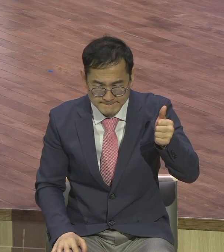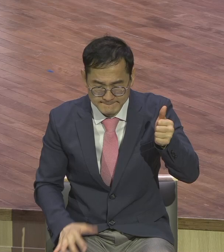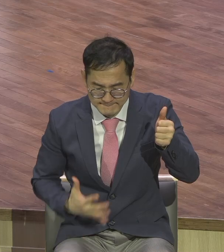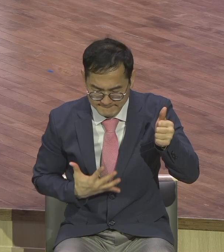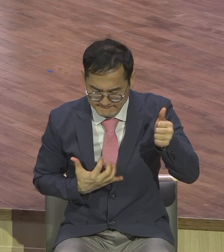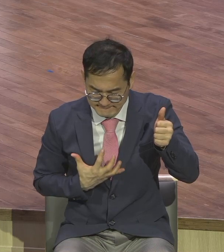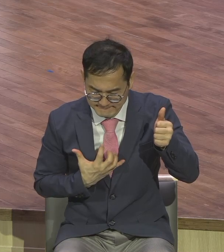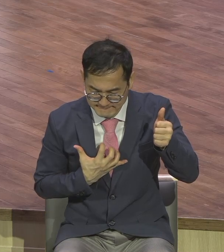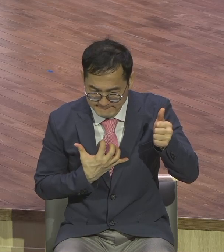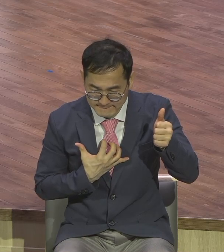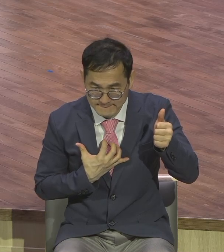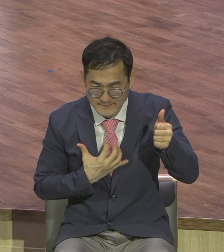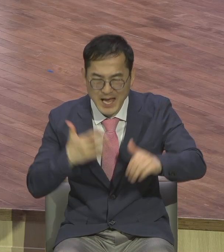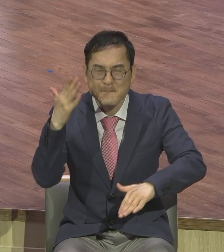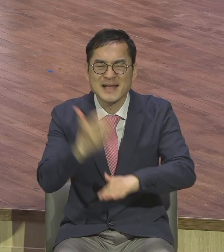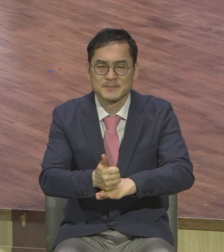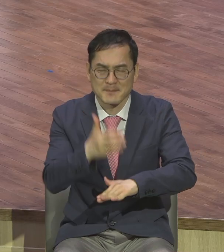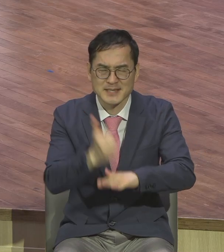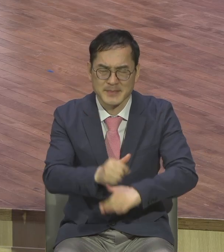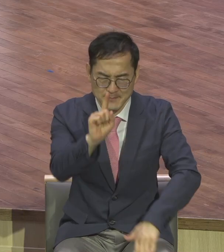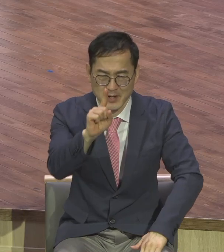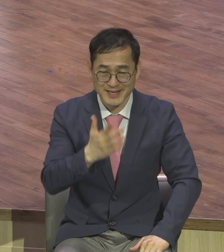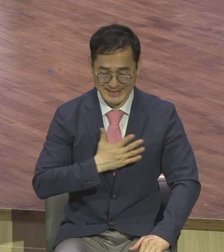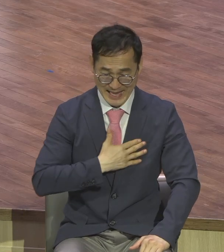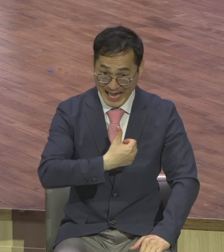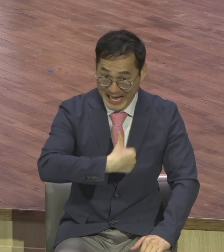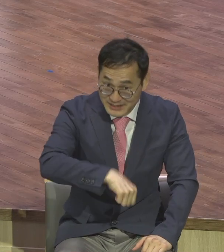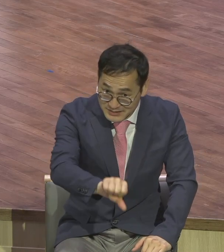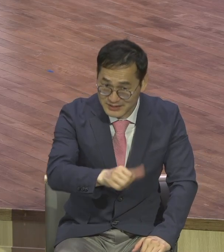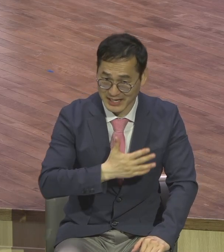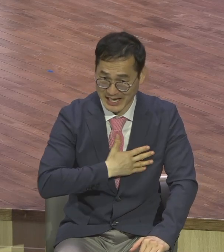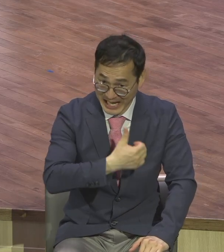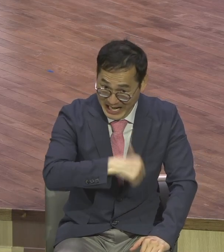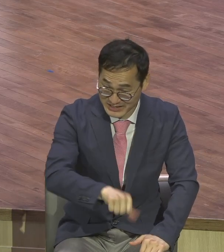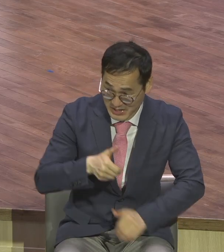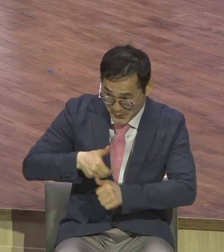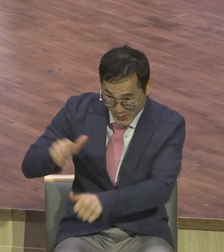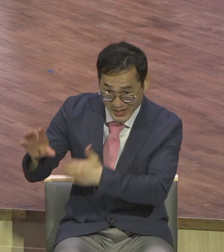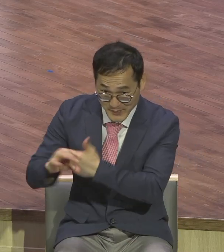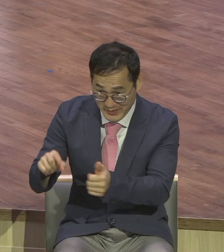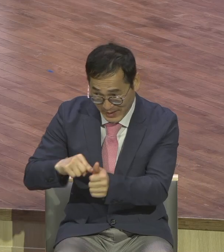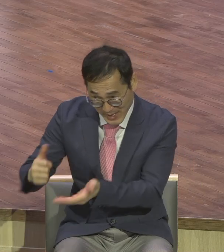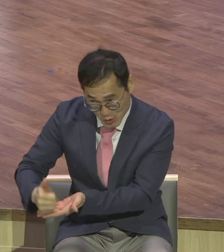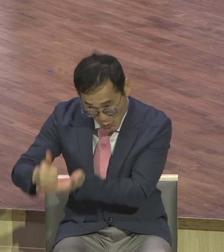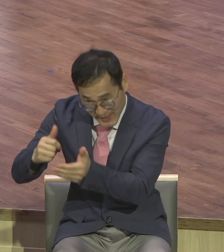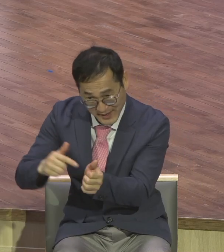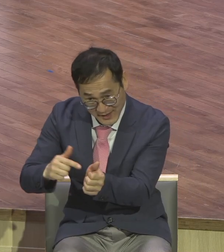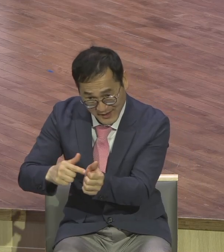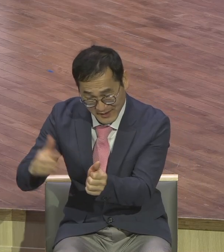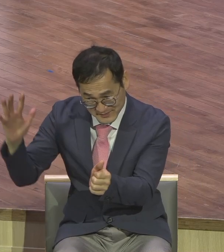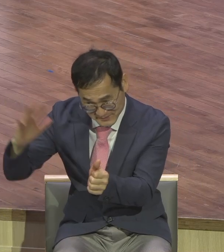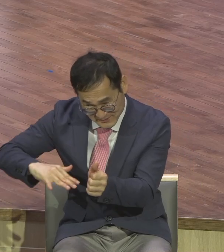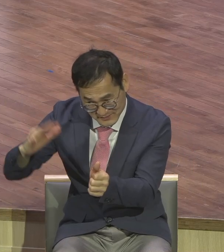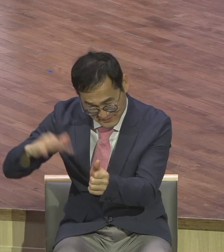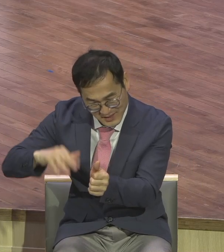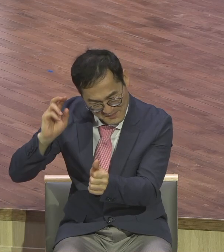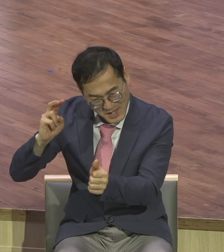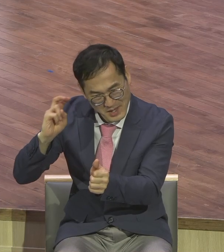정말 이제는 마지막으로 내 아들 내 아들을 그렇게 보내면 존대하겠지 존중하겠지라고